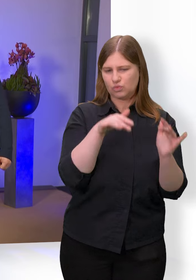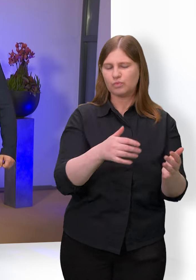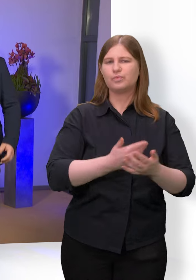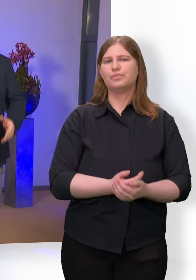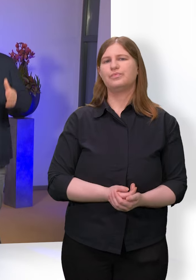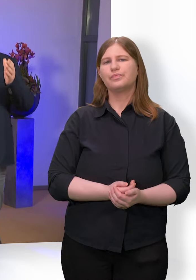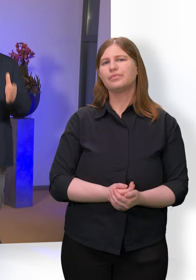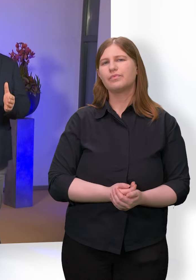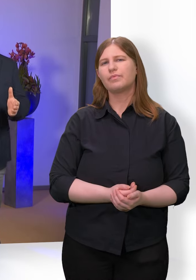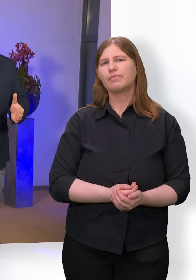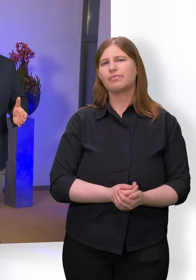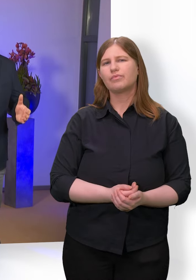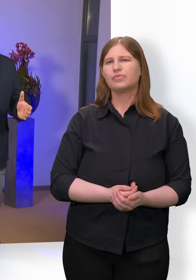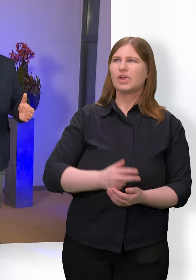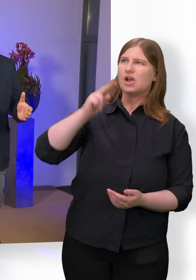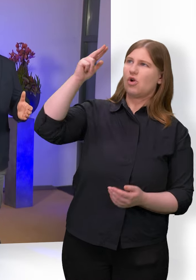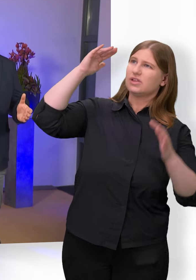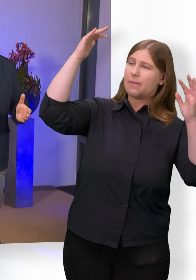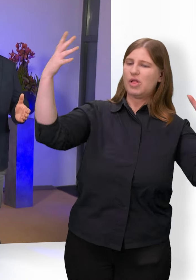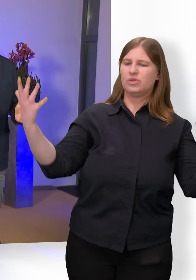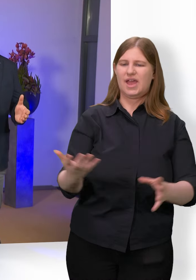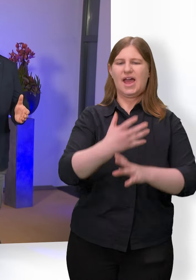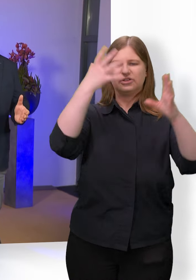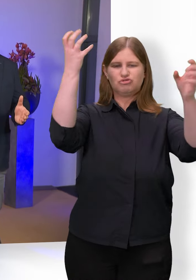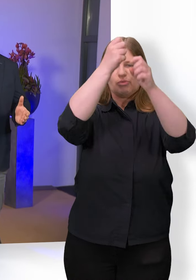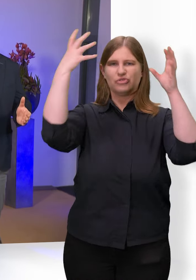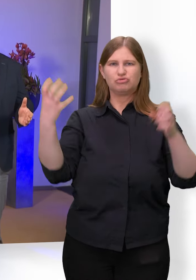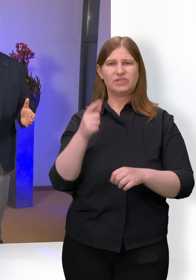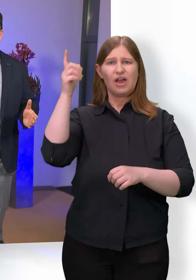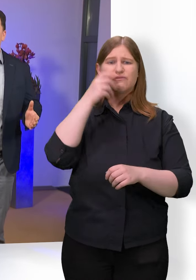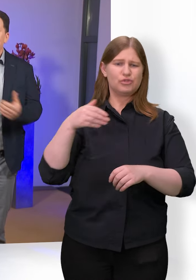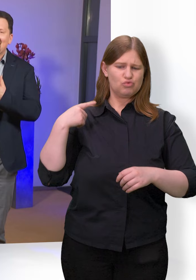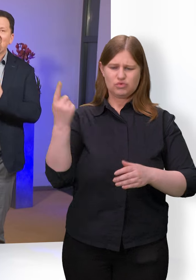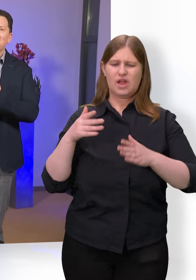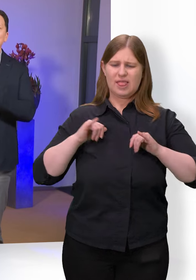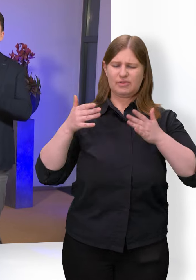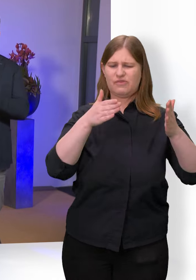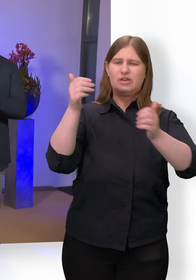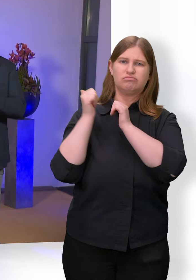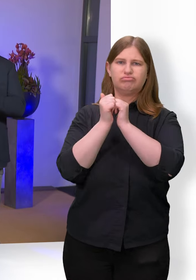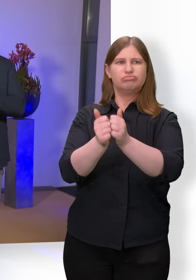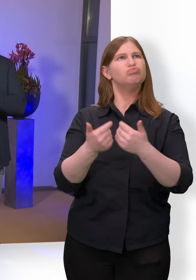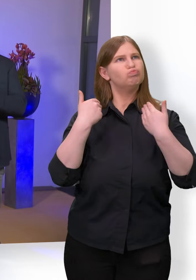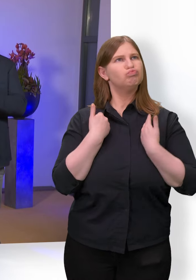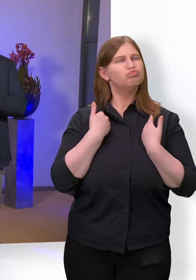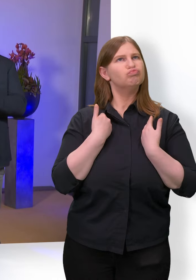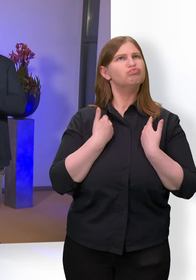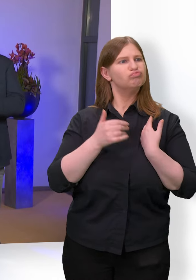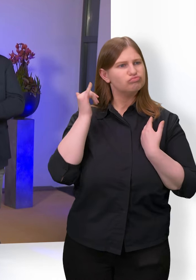Der Schöpfer von Himmel und Erde möchte unser Wegbegleiter sein. Und ich kann von mir sagen, dass ich die Unterstützung